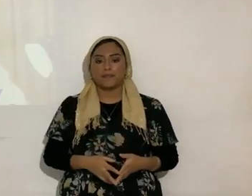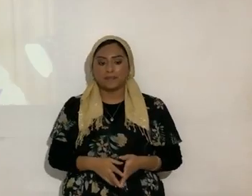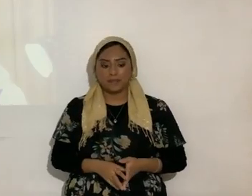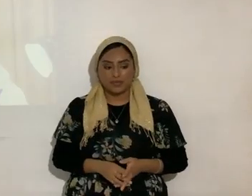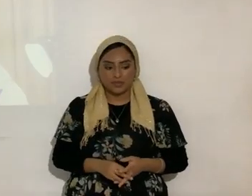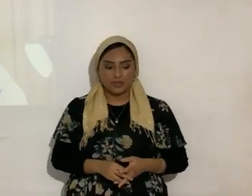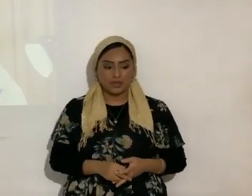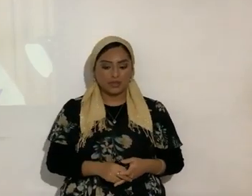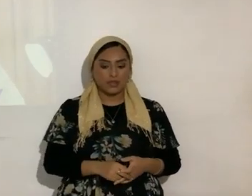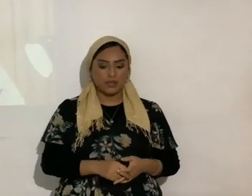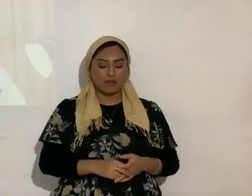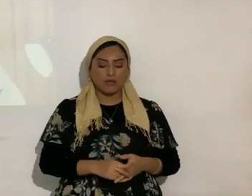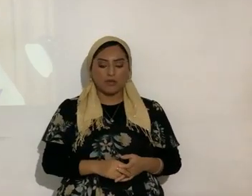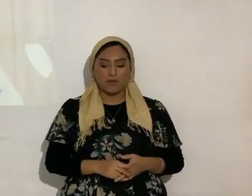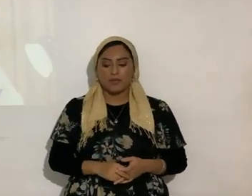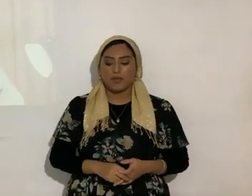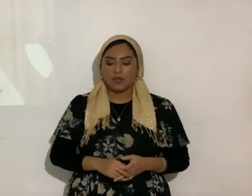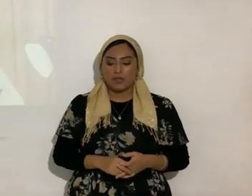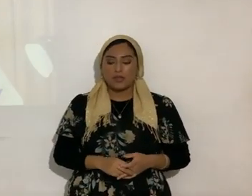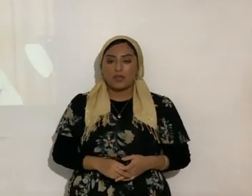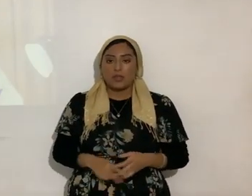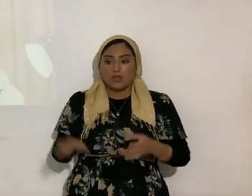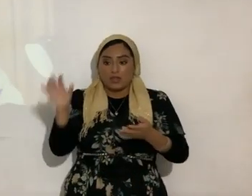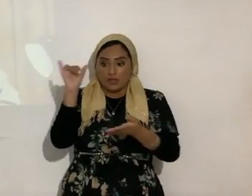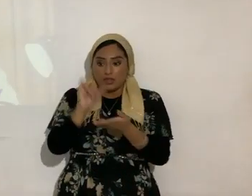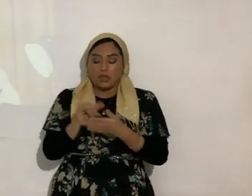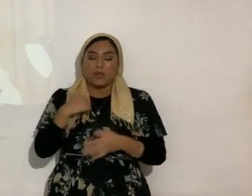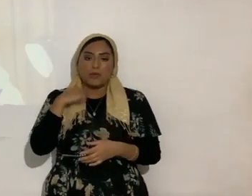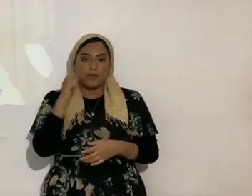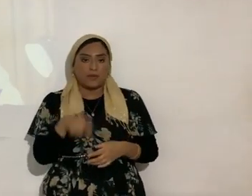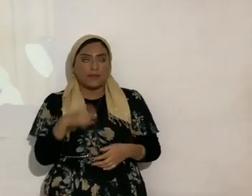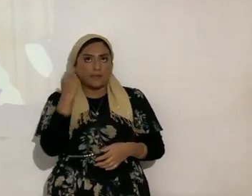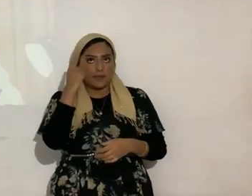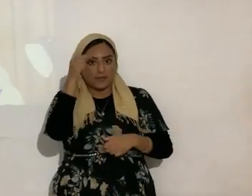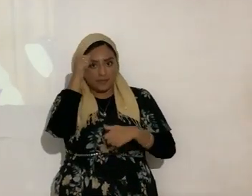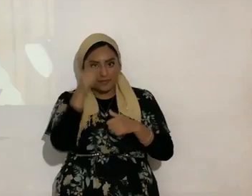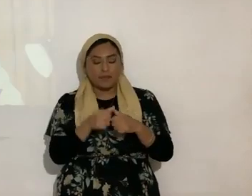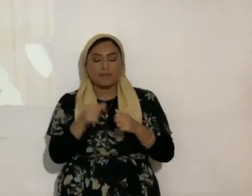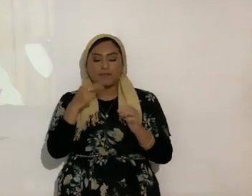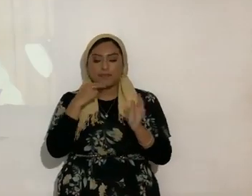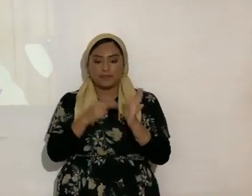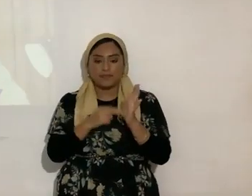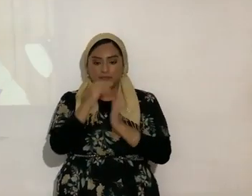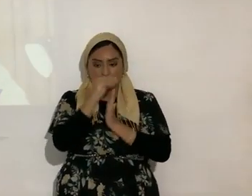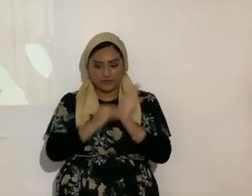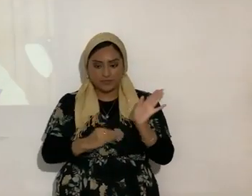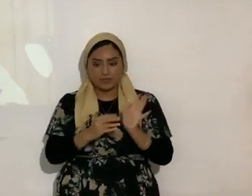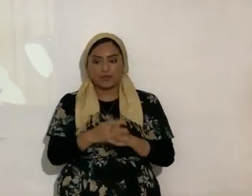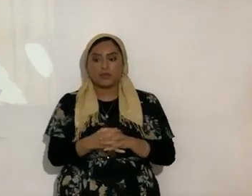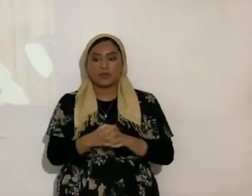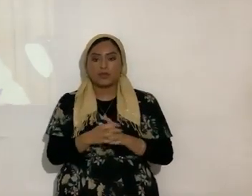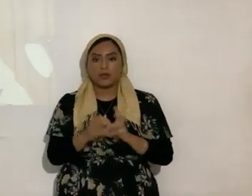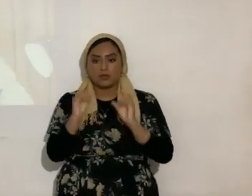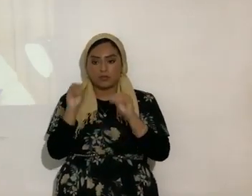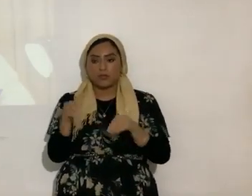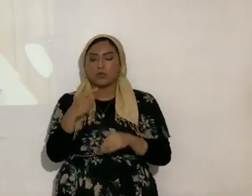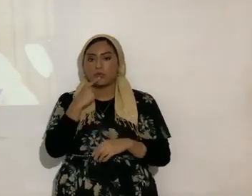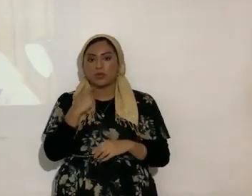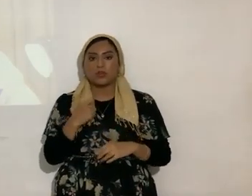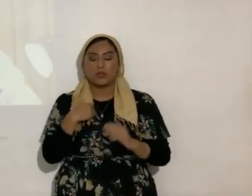entonces esto hermanos hay que tenerlo muy en cuenta subraya ese verso pero ponle hasta rojo yo lo voy a subrayar lo tengo